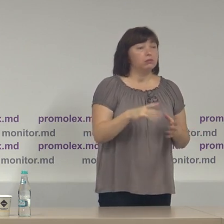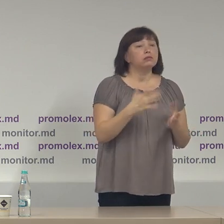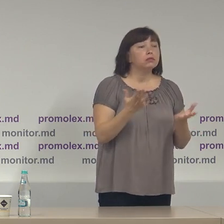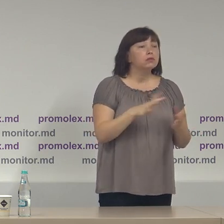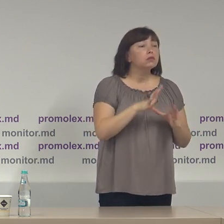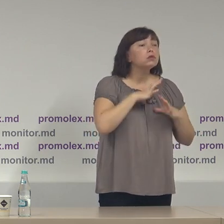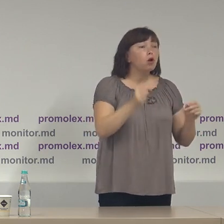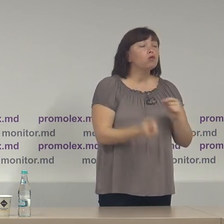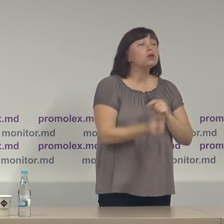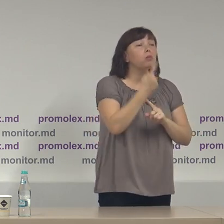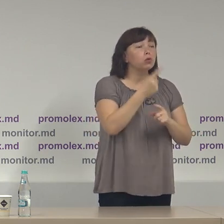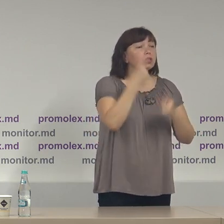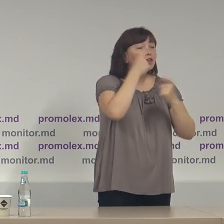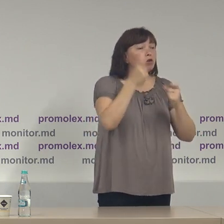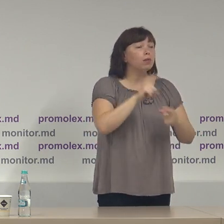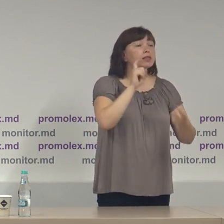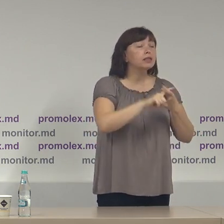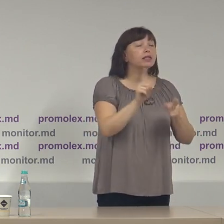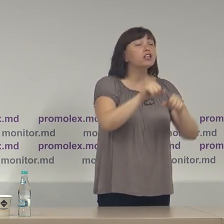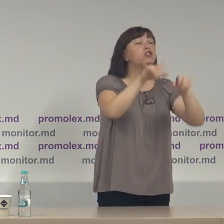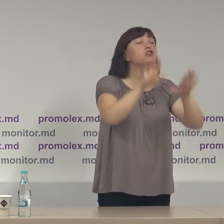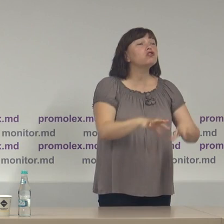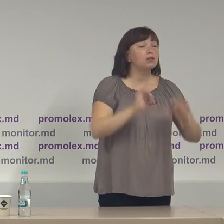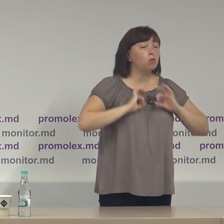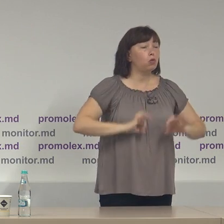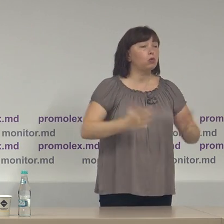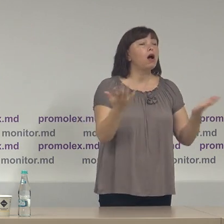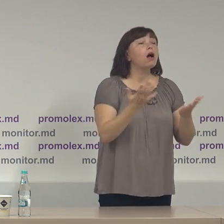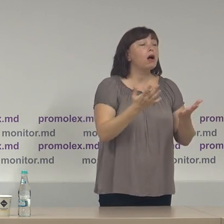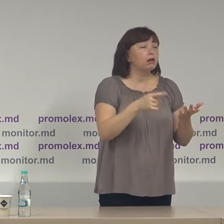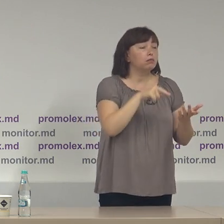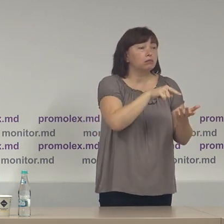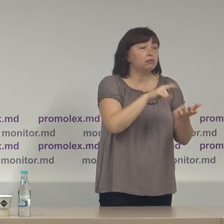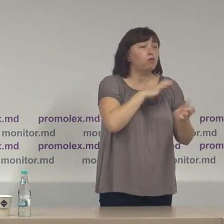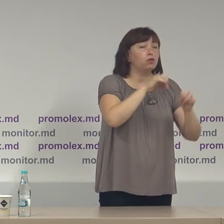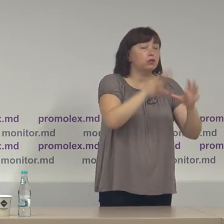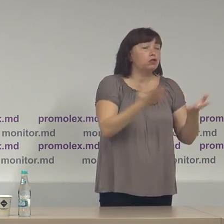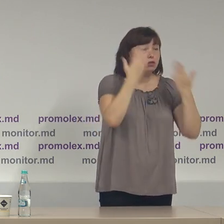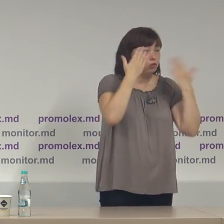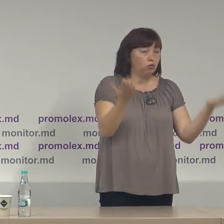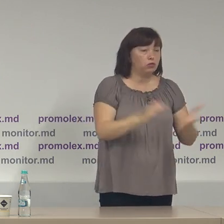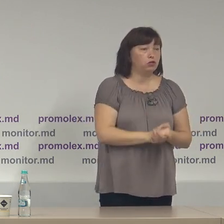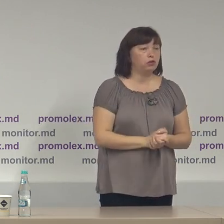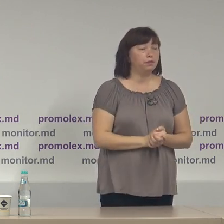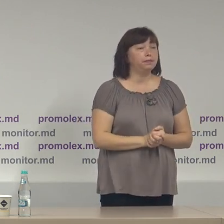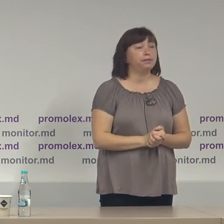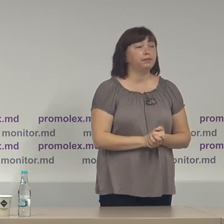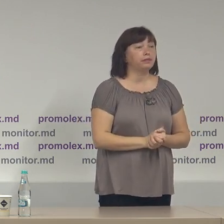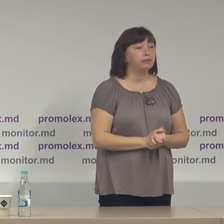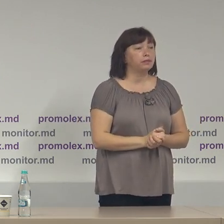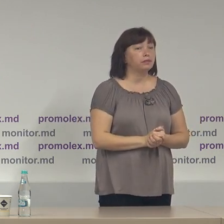au ocrut careva informații viză-viz de decizia Procuratorii Generale pe acest subiect la fel destul de sensibil